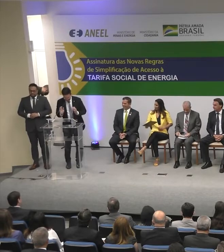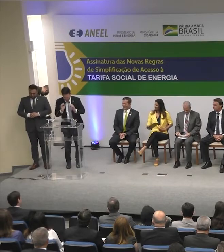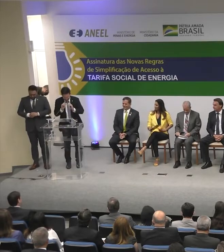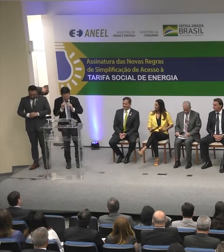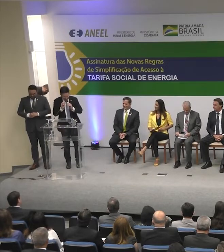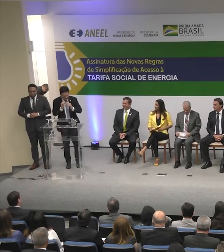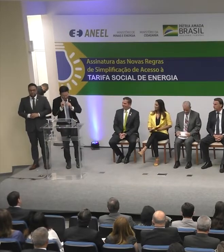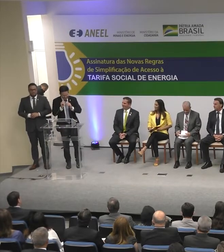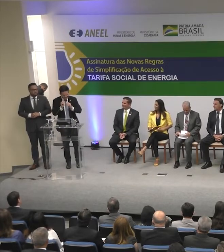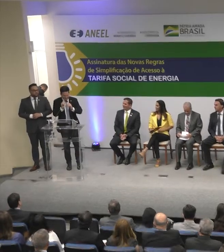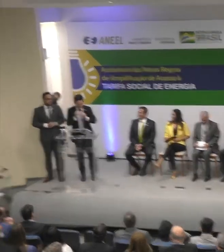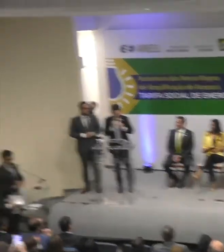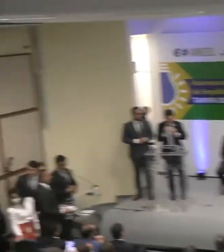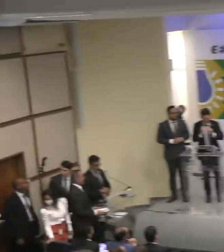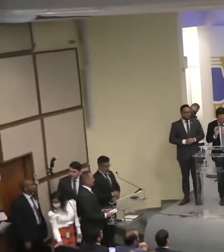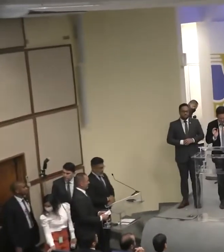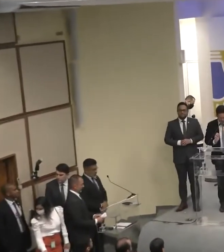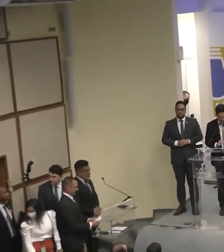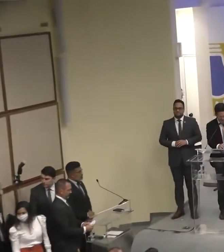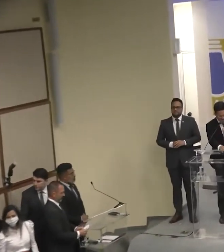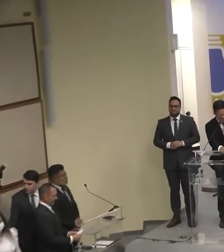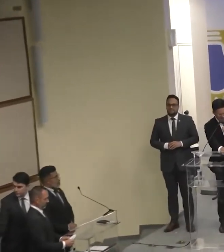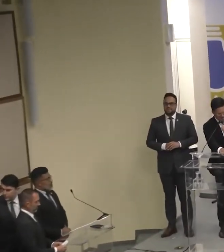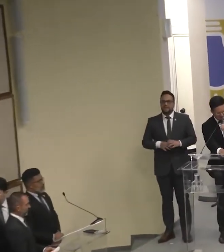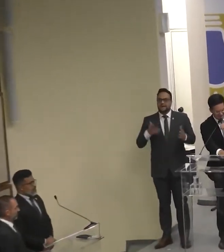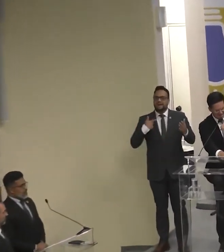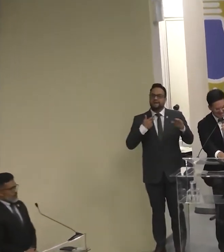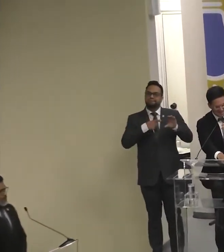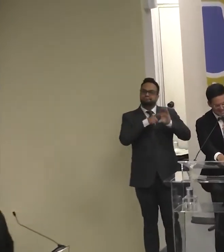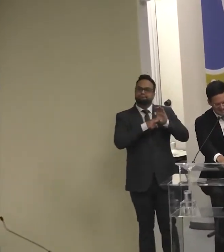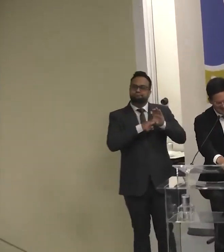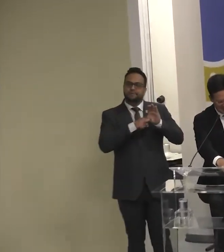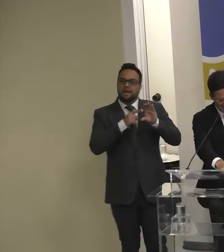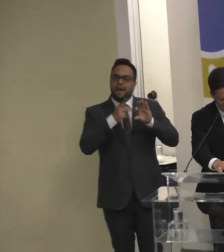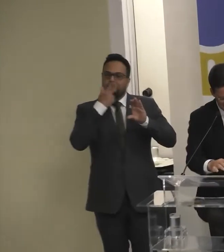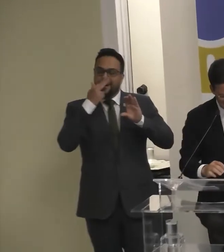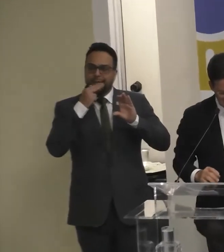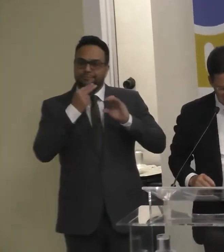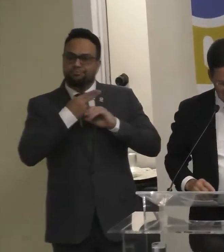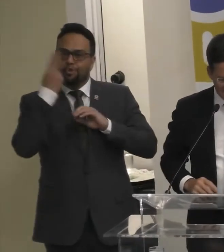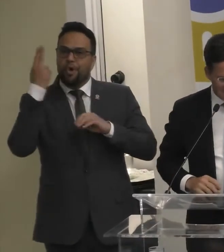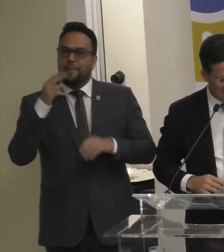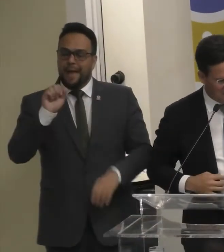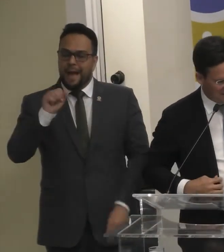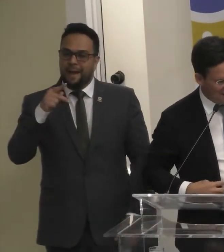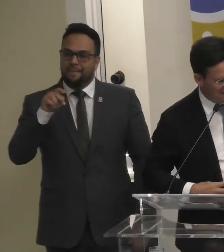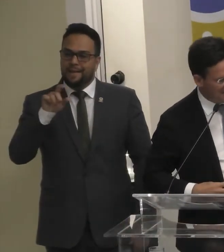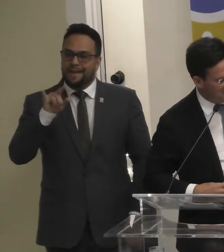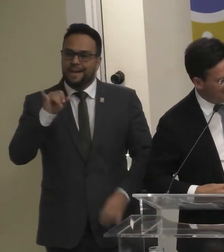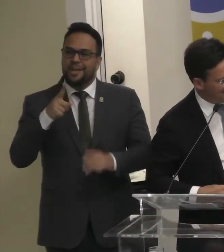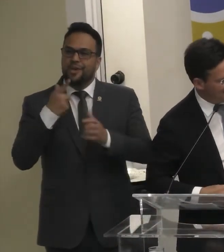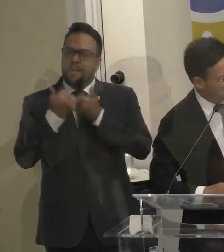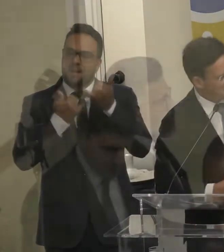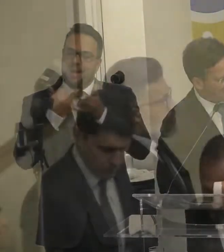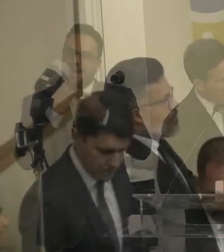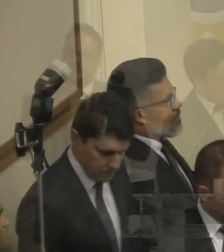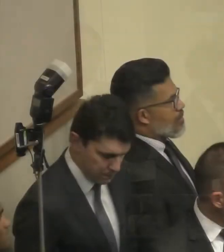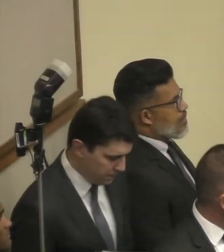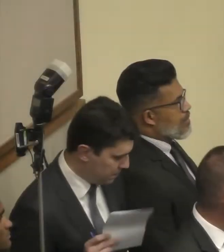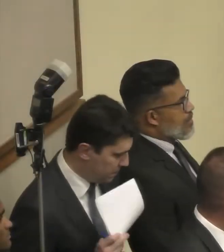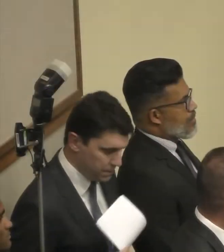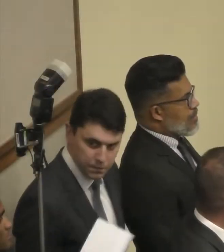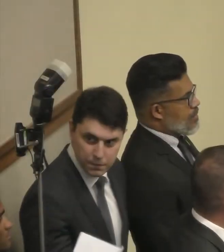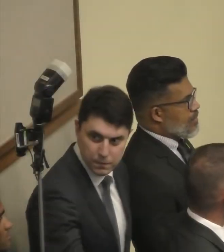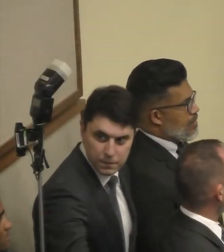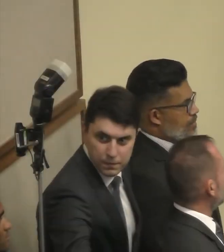Eu vou dever para sempre esse apelido à ministra Flávia. Isso se deu na brincadeira de plenário, nem eu nem éramos